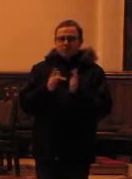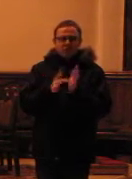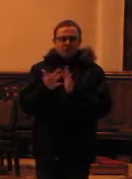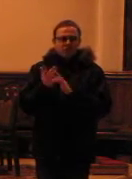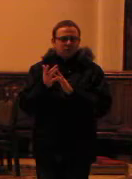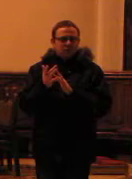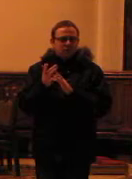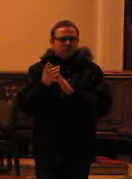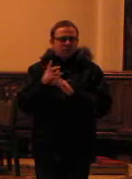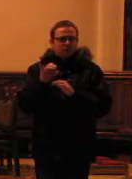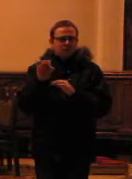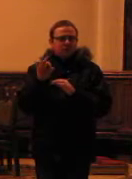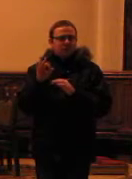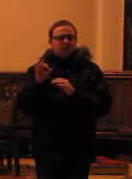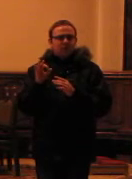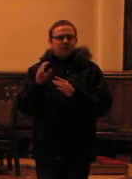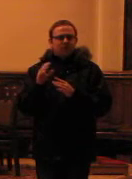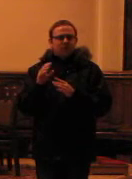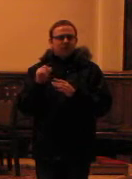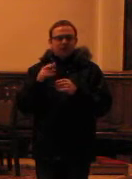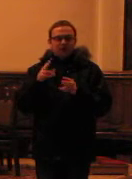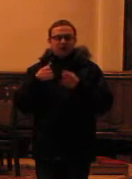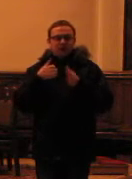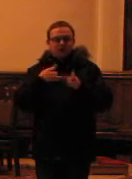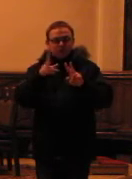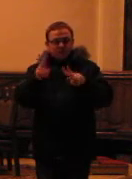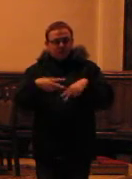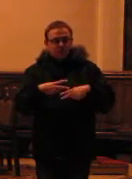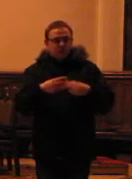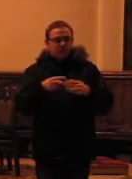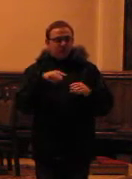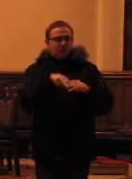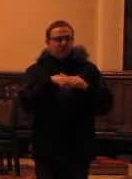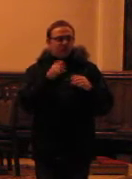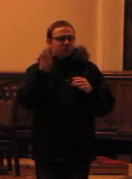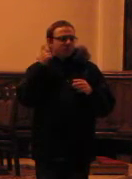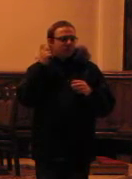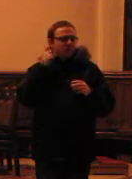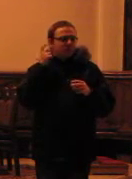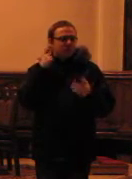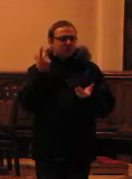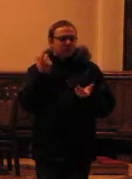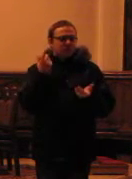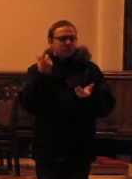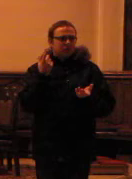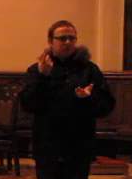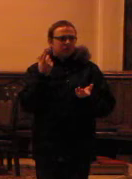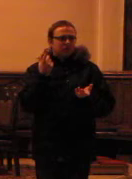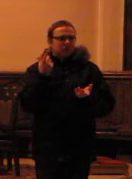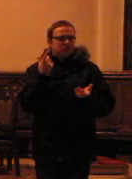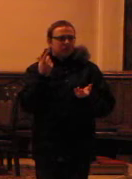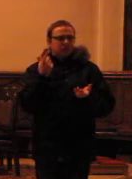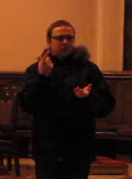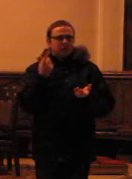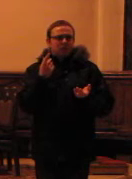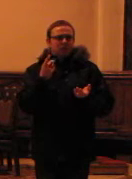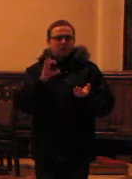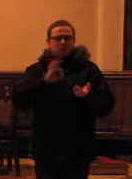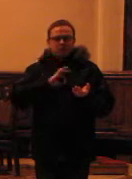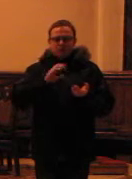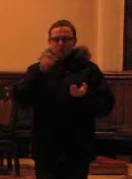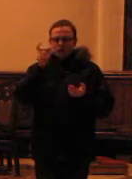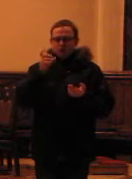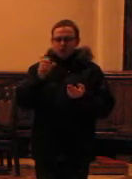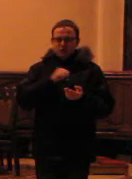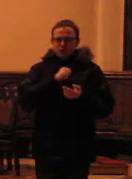Polskiej na ciało. sobie w drodze powrotnej puściłem i słyszę mu i krzyk. I grzeć się, mi jest stóp, i